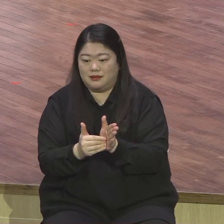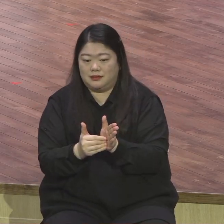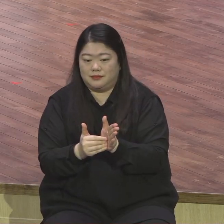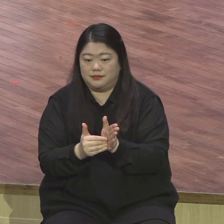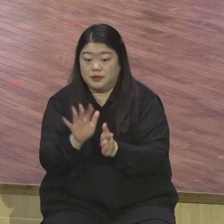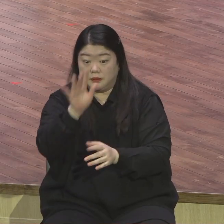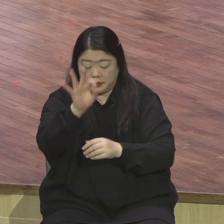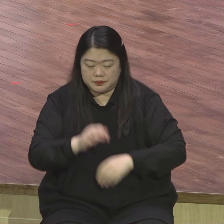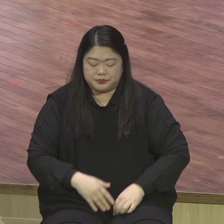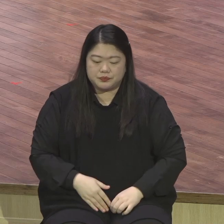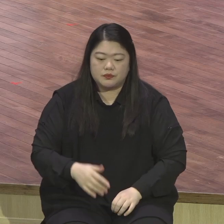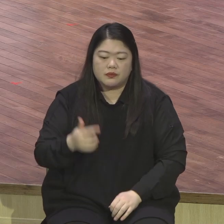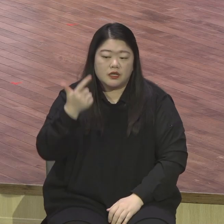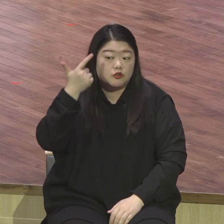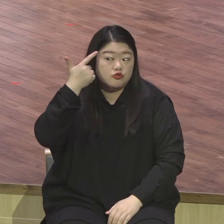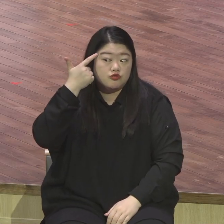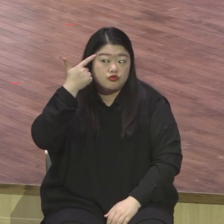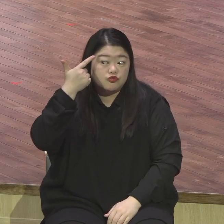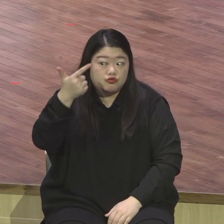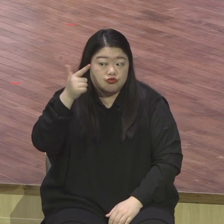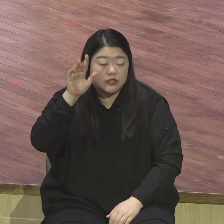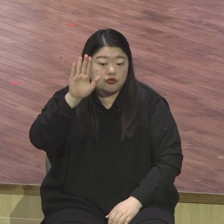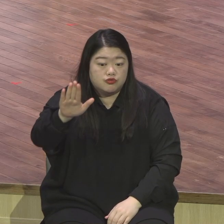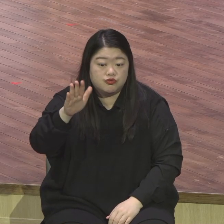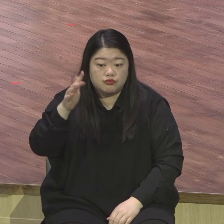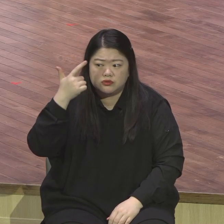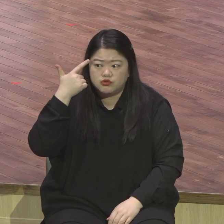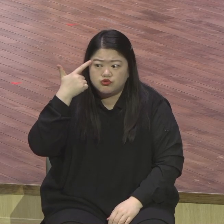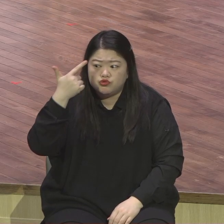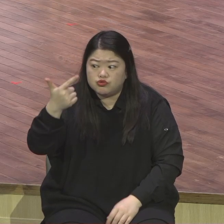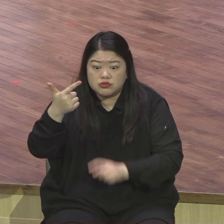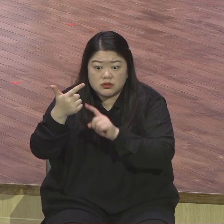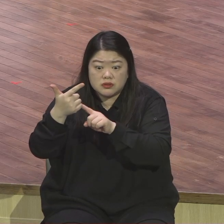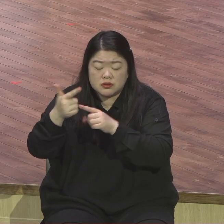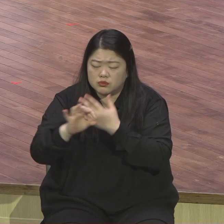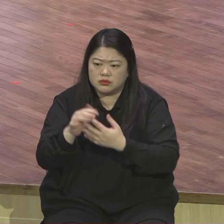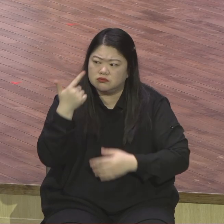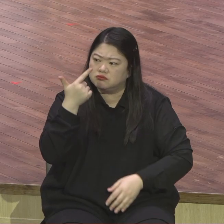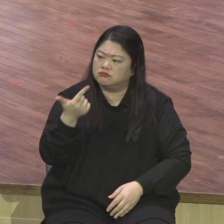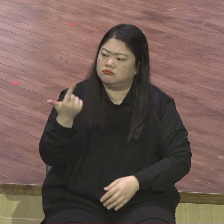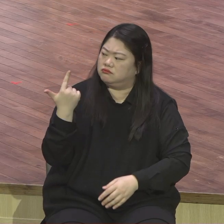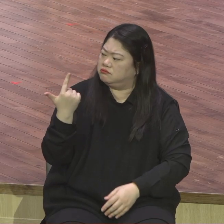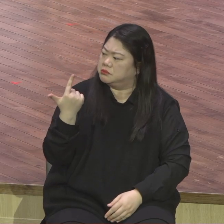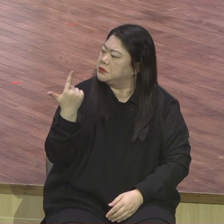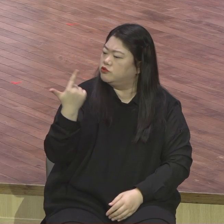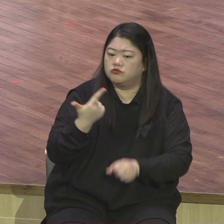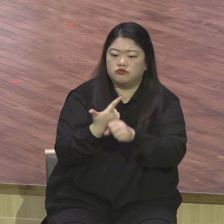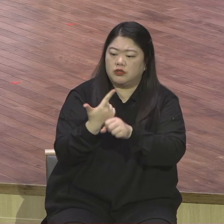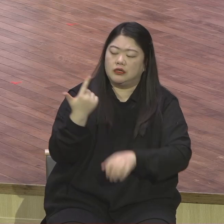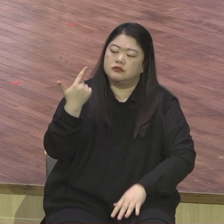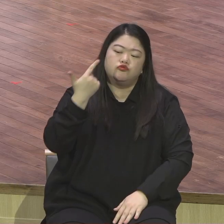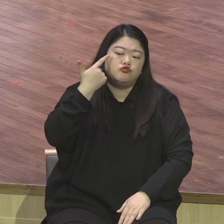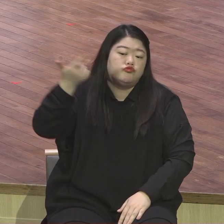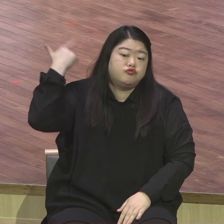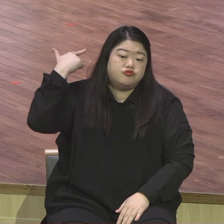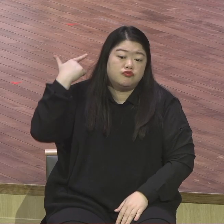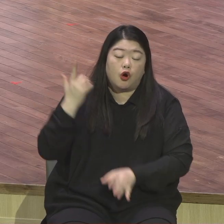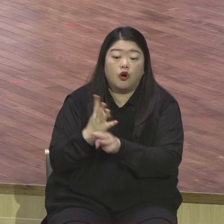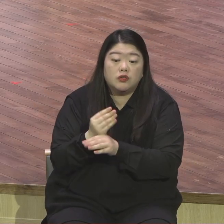이 말은 예수님이 그리도시며 살아계신 하나님의 아들이십니다 라는 베드로의 고백이